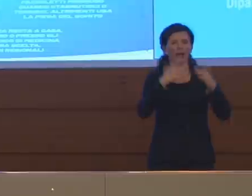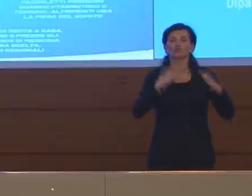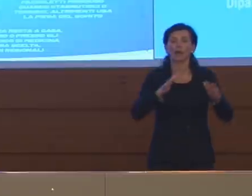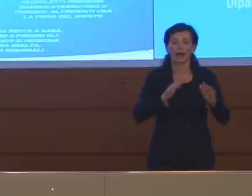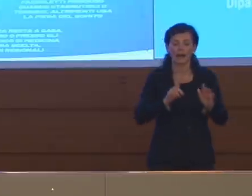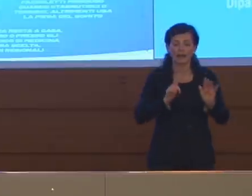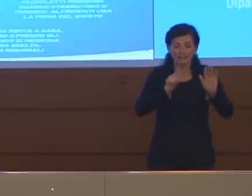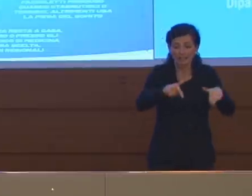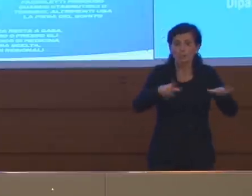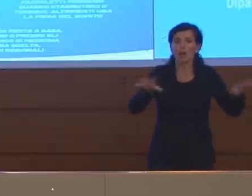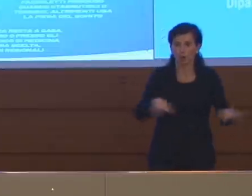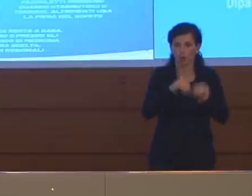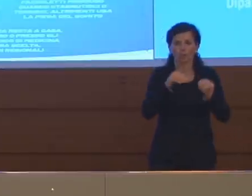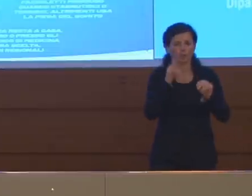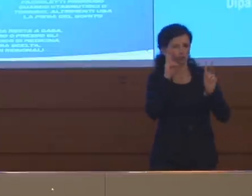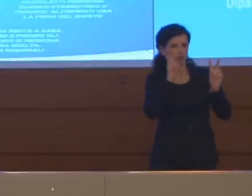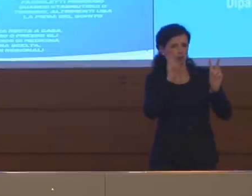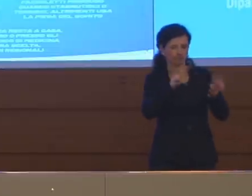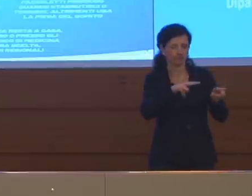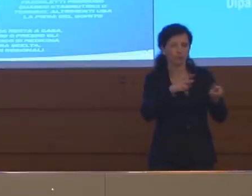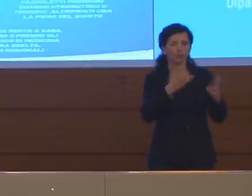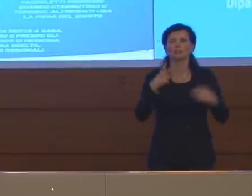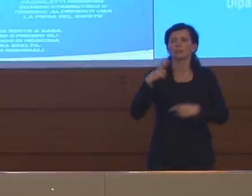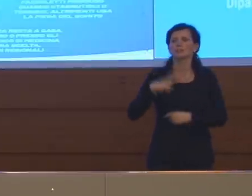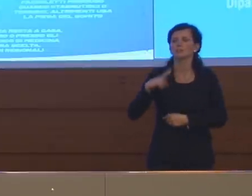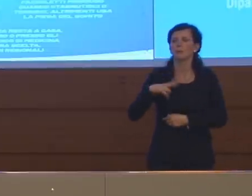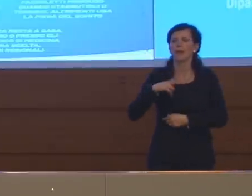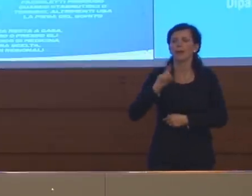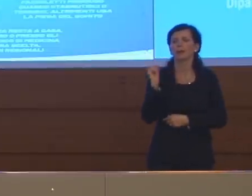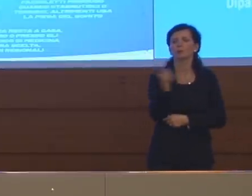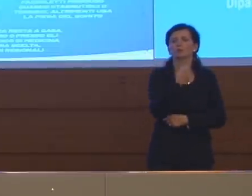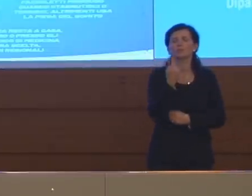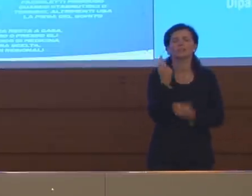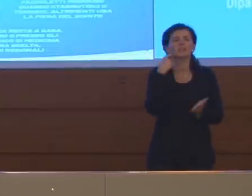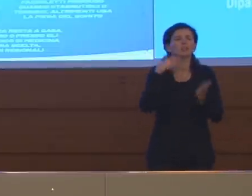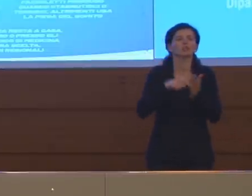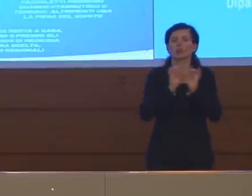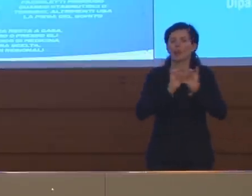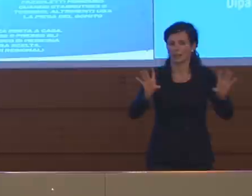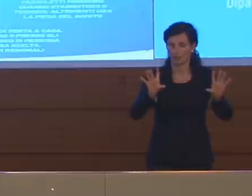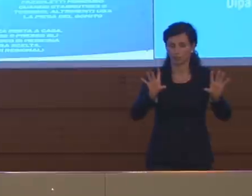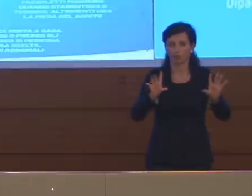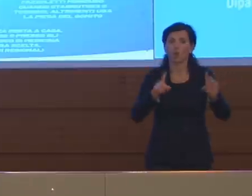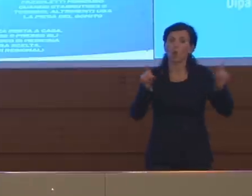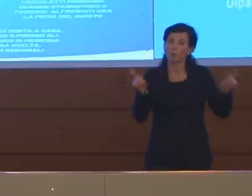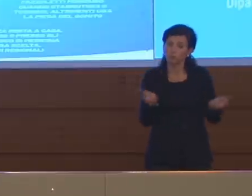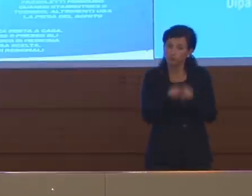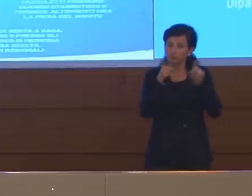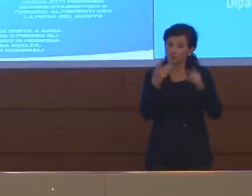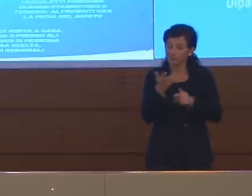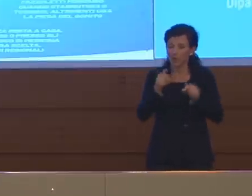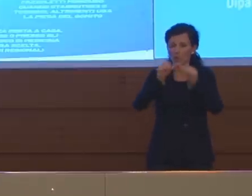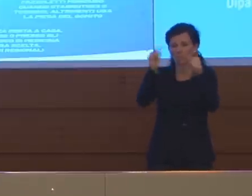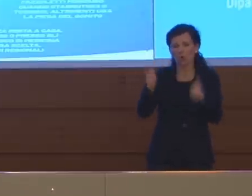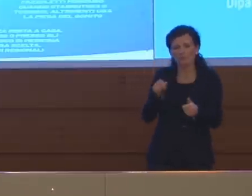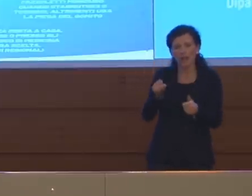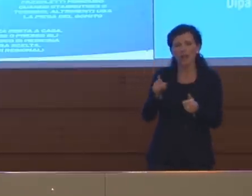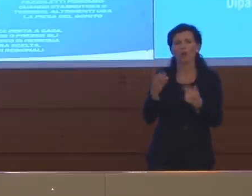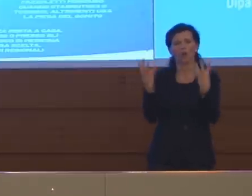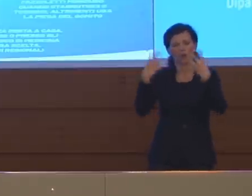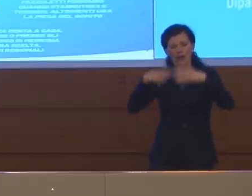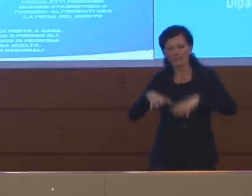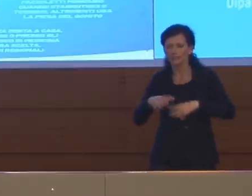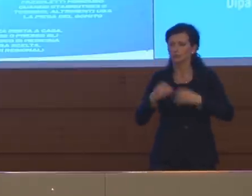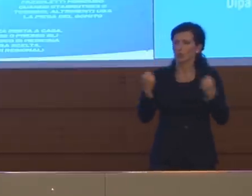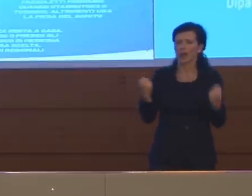riguadagnando quei gradi di libertà che tutti auspichiamo di poter riguadagnare e nel frattempo di immaginare modelli organizzativi o